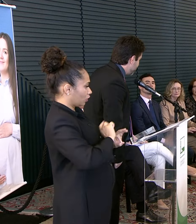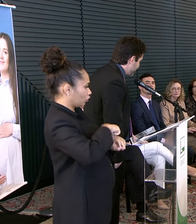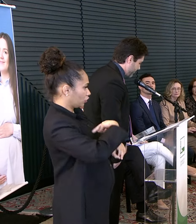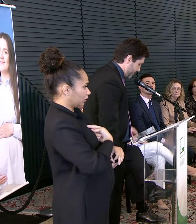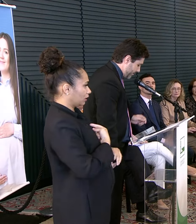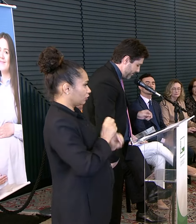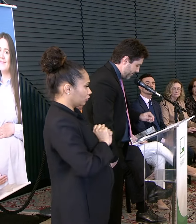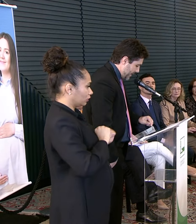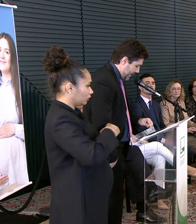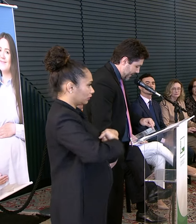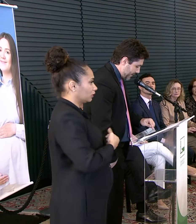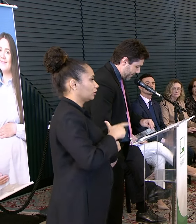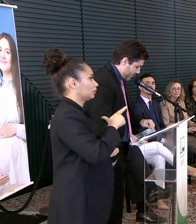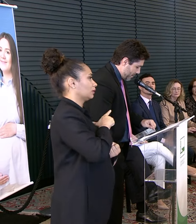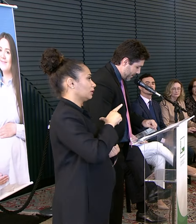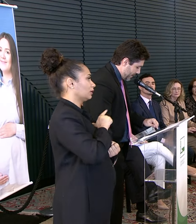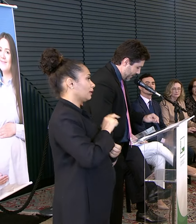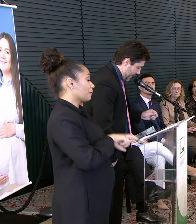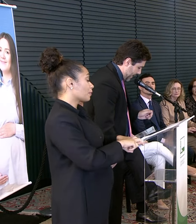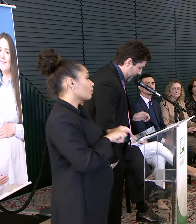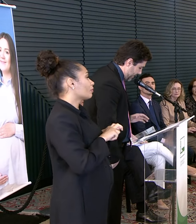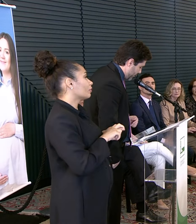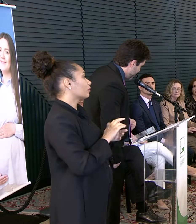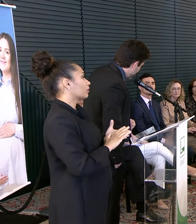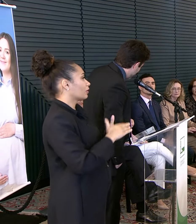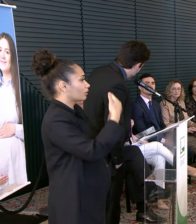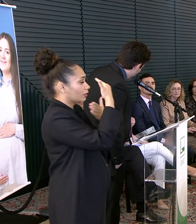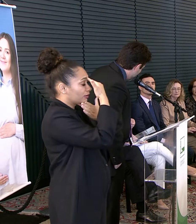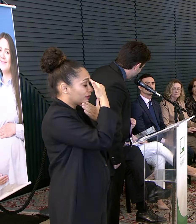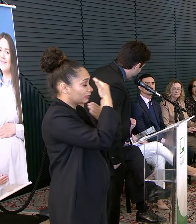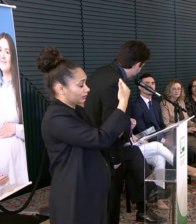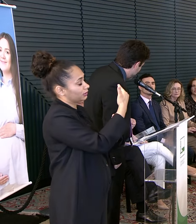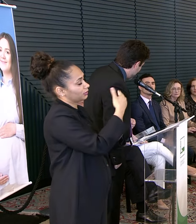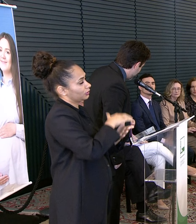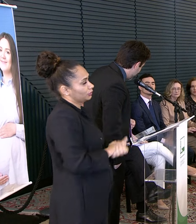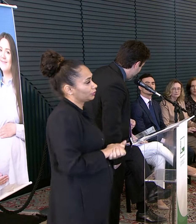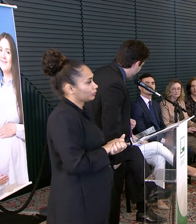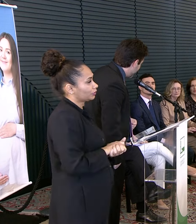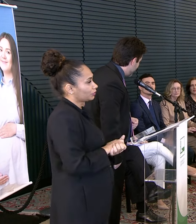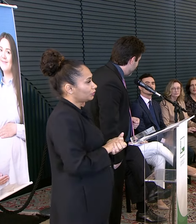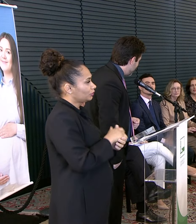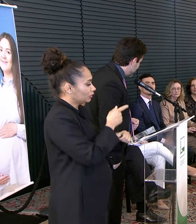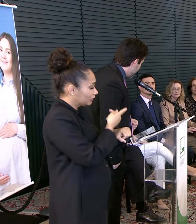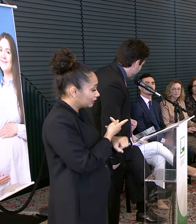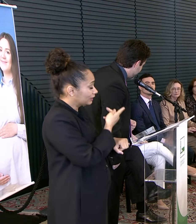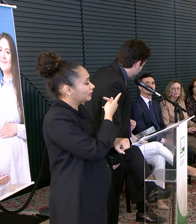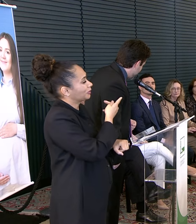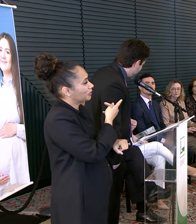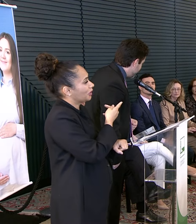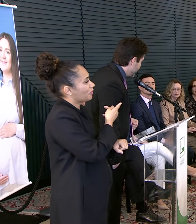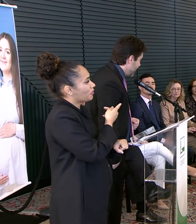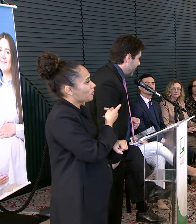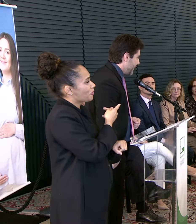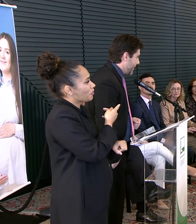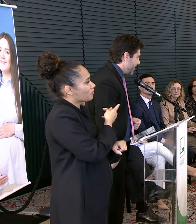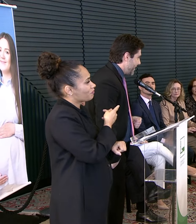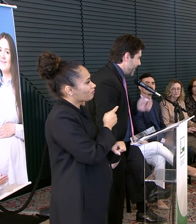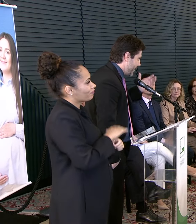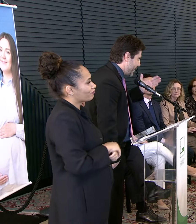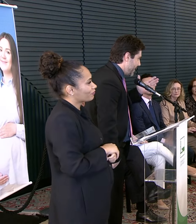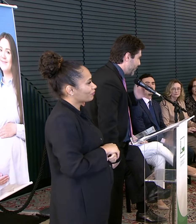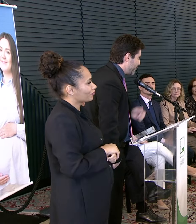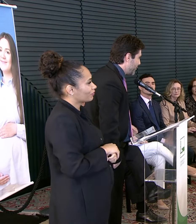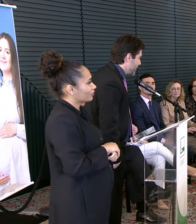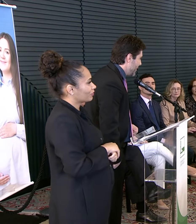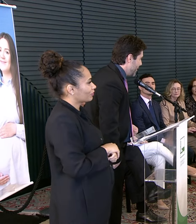Bom Dessa forma Agradeço enormemente Por esse prêmio Por esse reconhecimento E